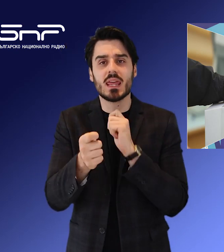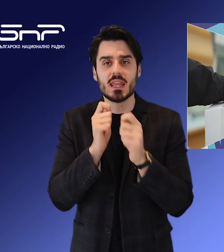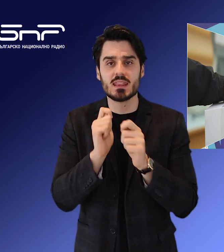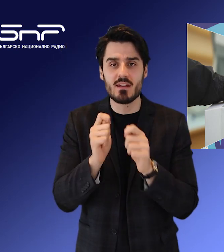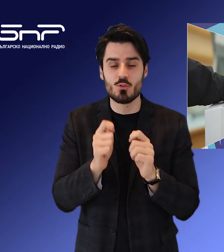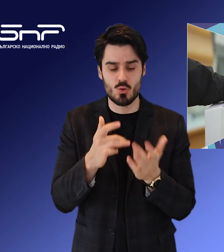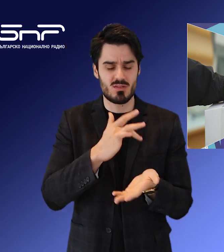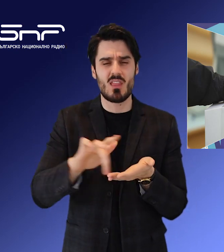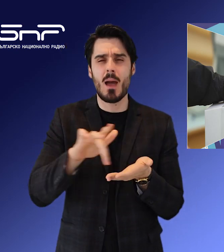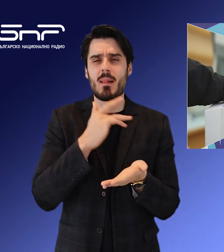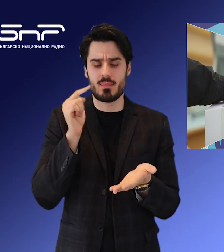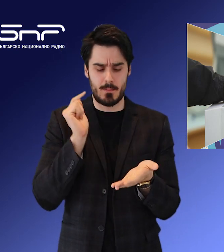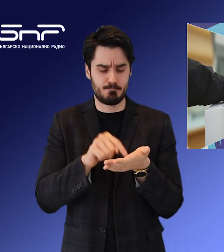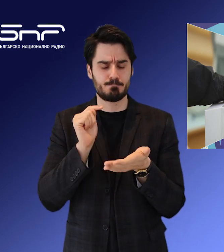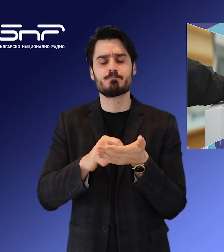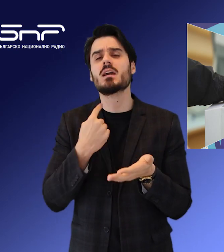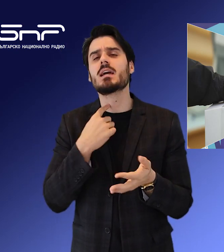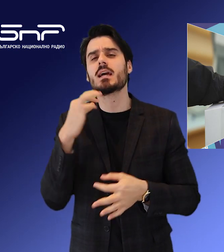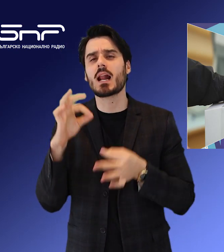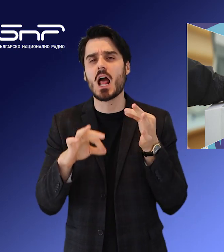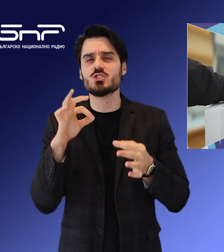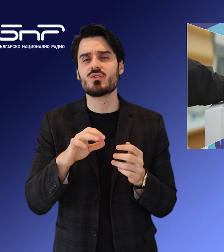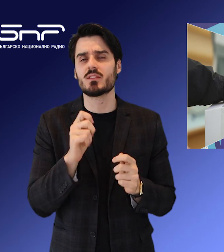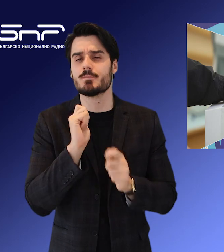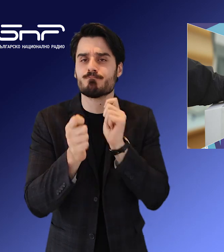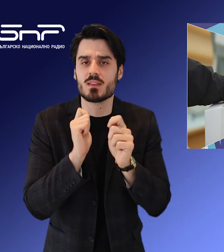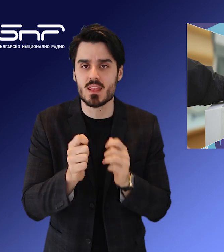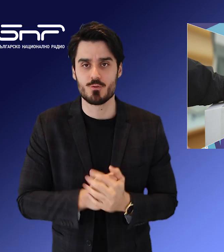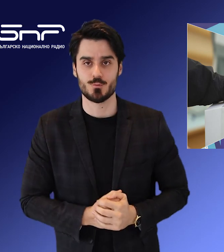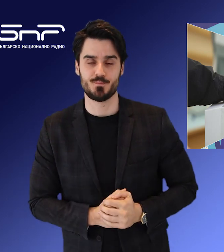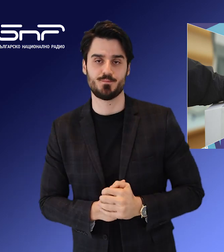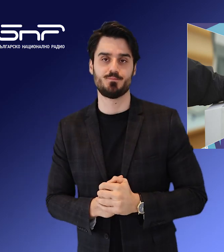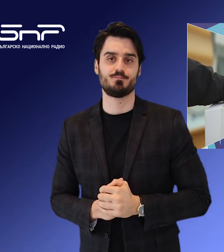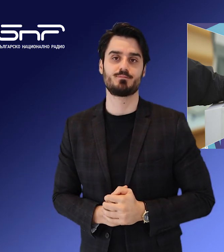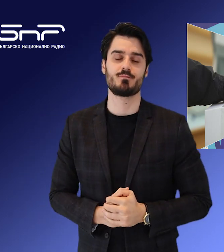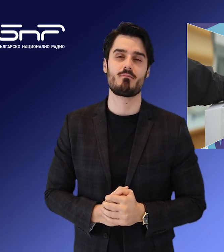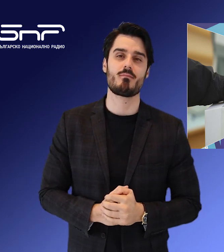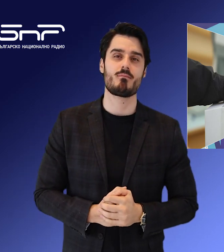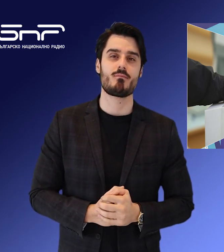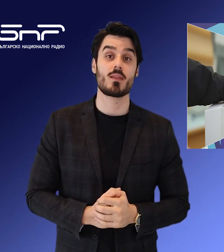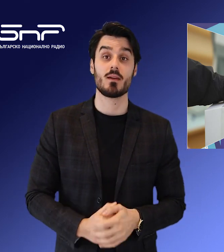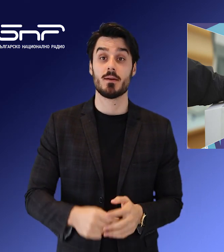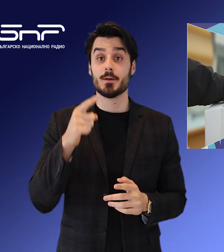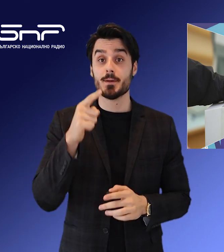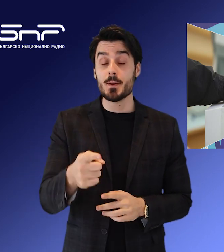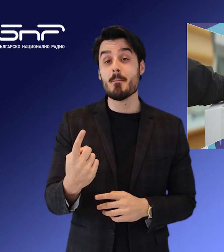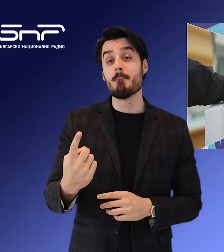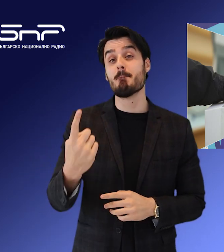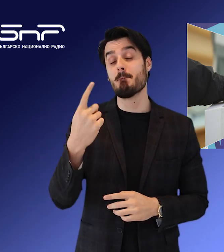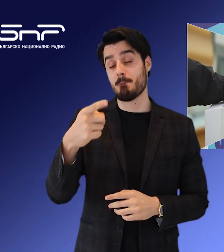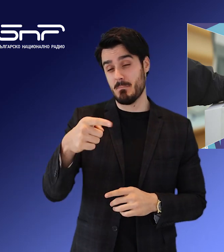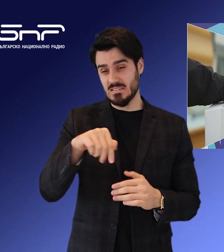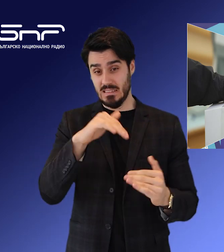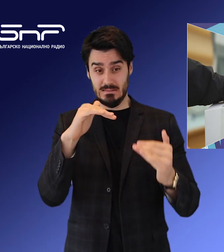лице в лице с таблет сред 1004 души. Още подобности от редактора Рад Камески. Запазва се паритет между